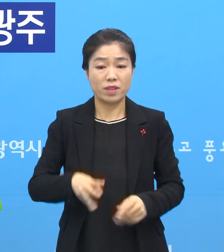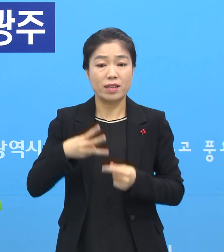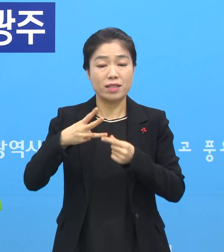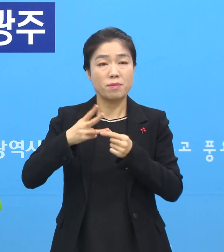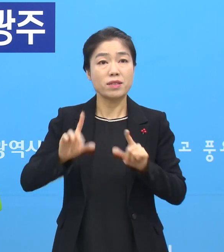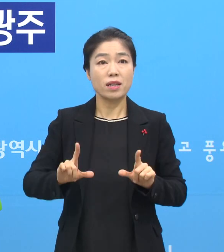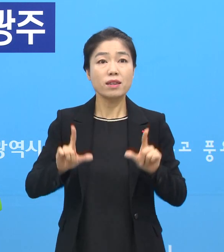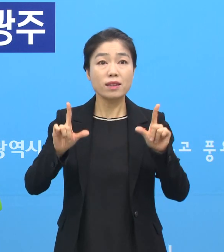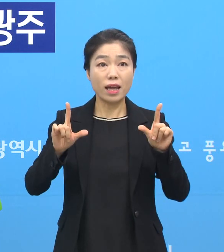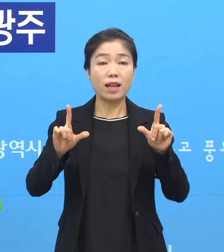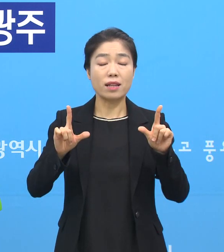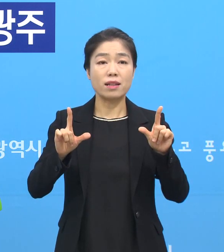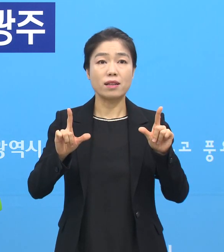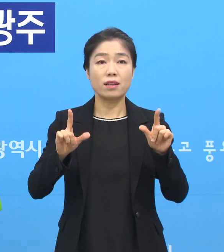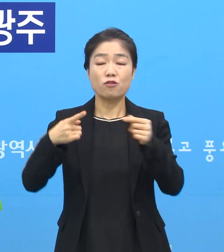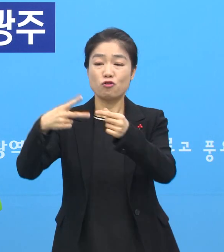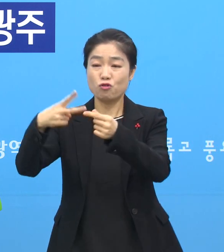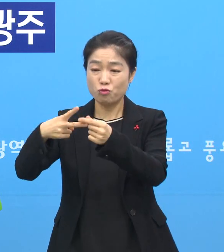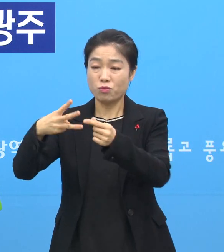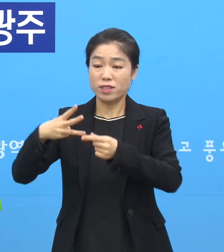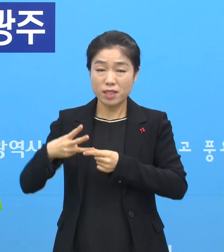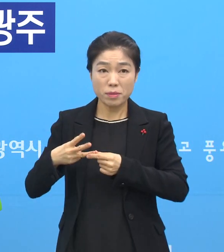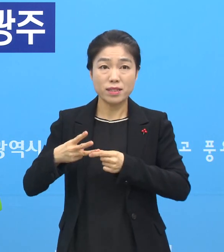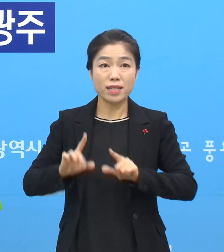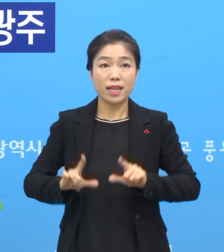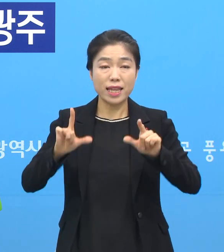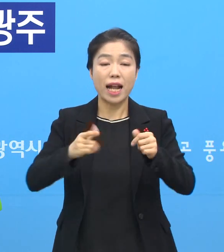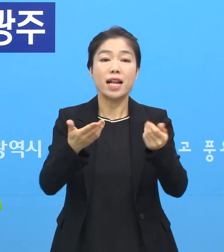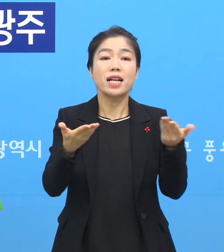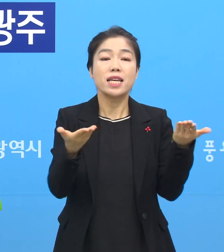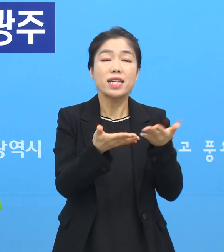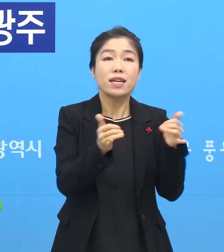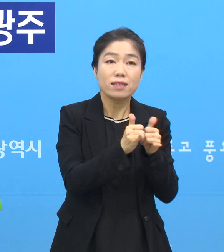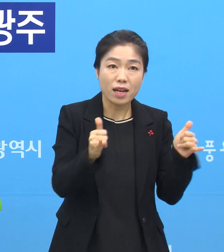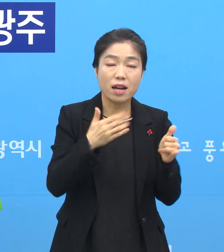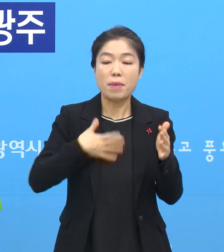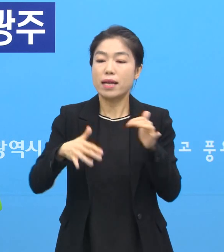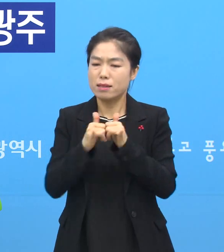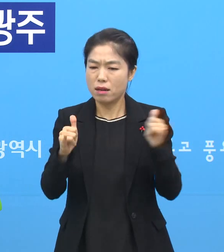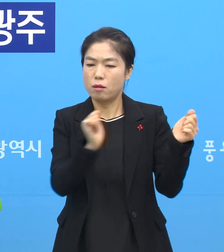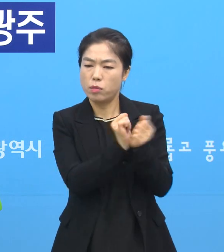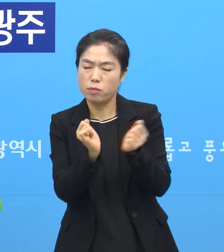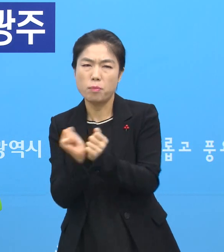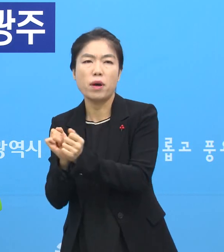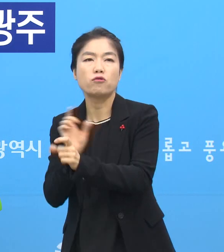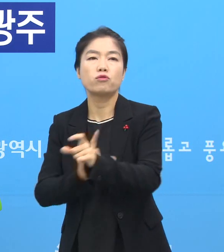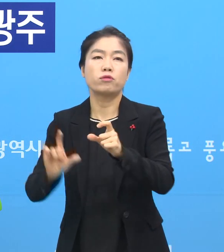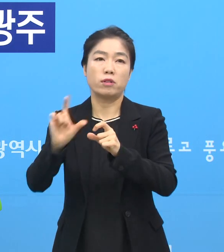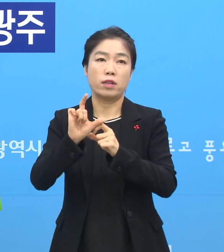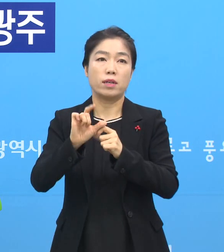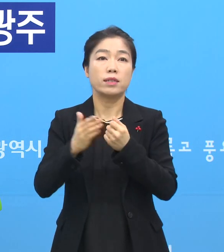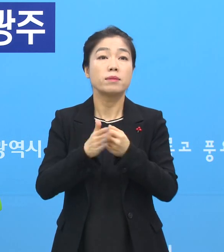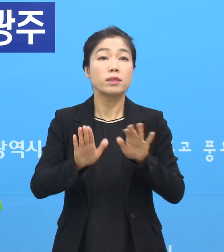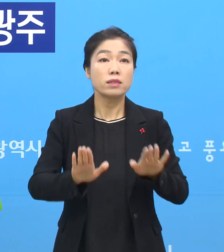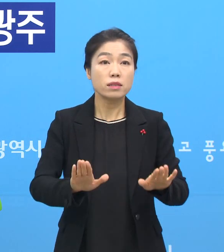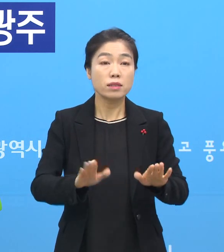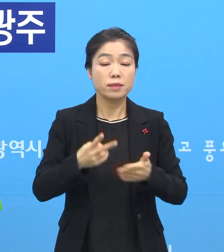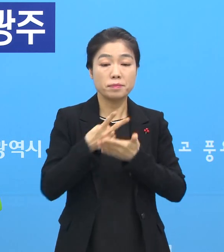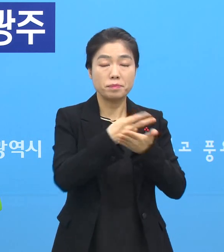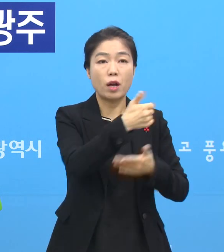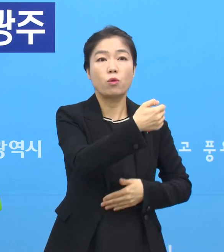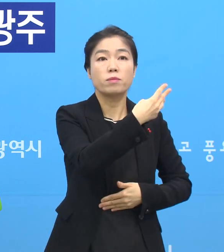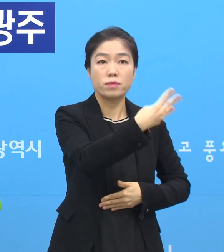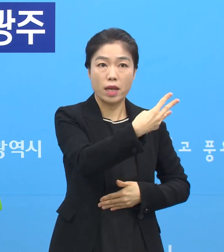둘째 날과 세 번째 날에 직원과 지인이 5명이 더 추가됐습니다. 그래서 현재 입원 환자